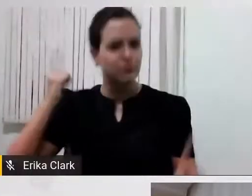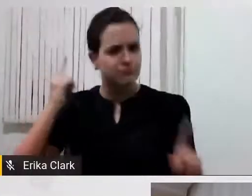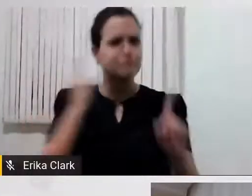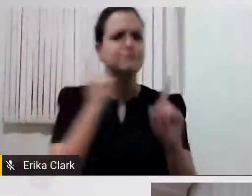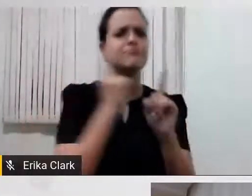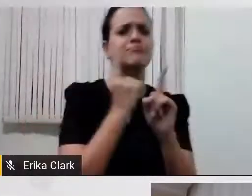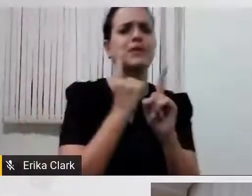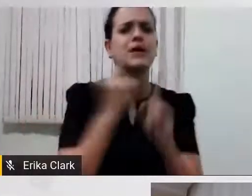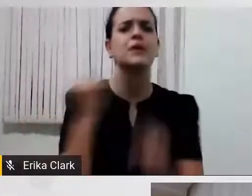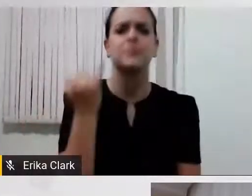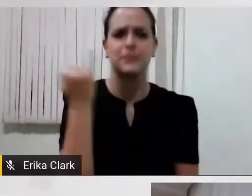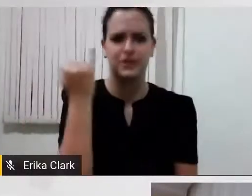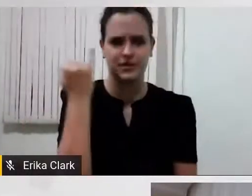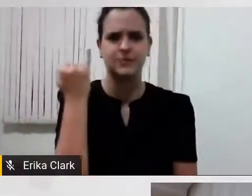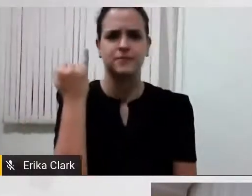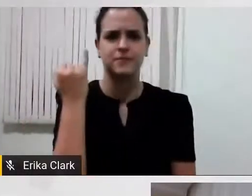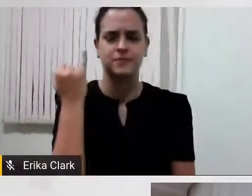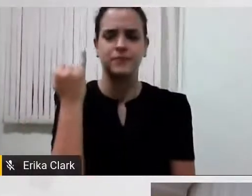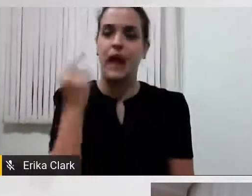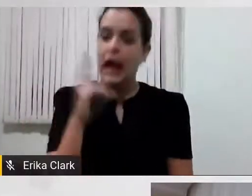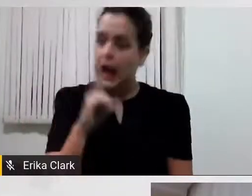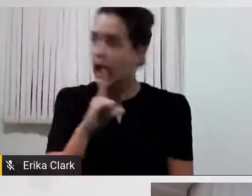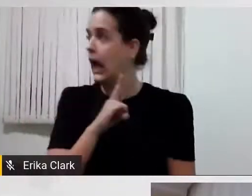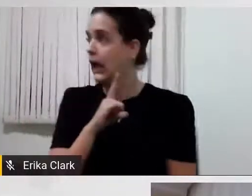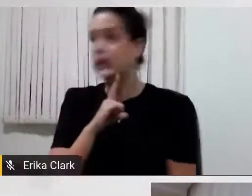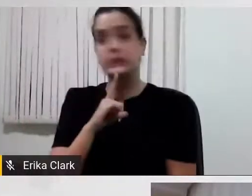acolha e que dê a essa pessoa